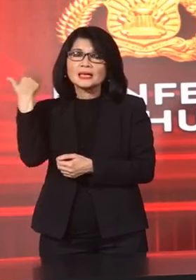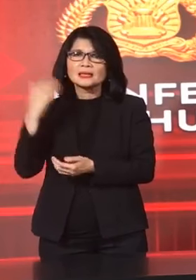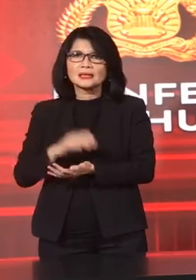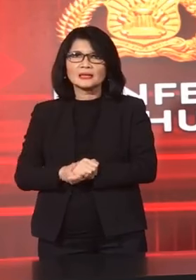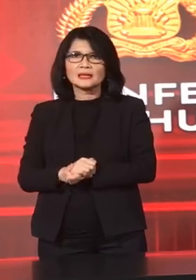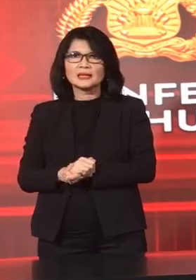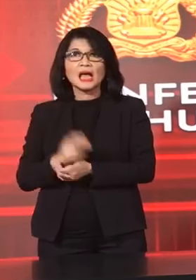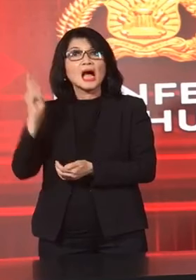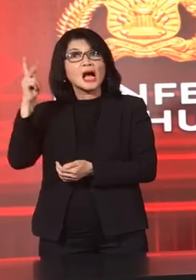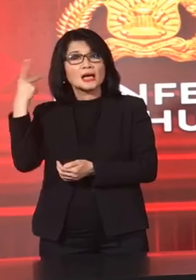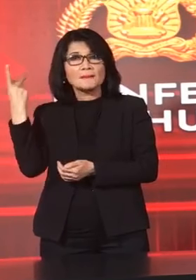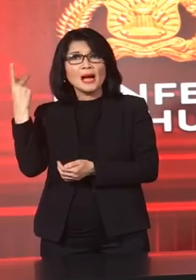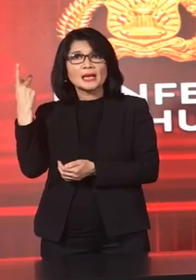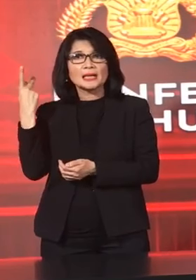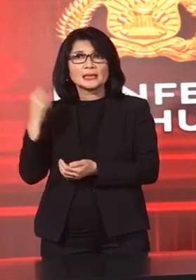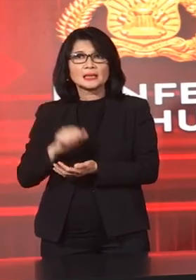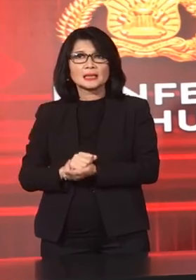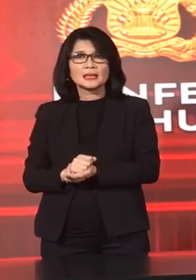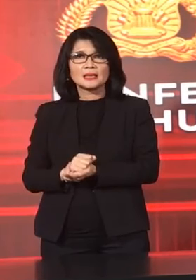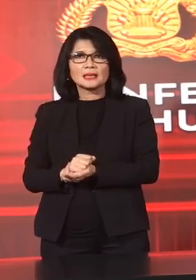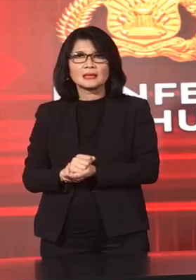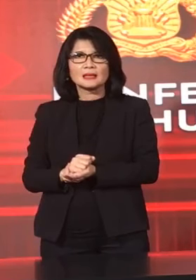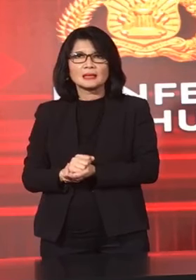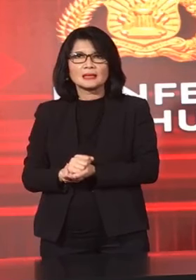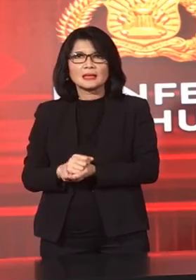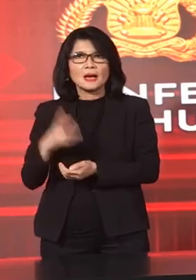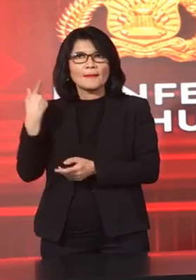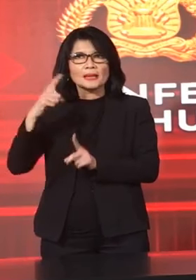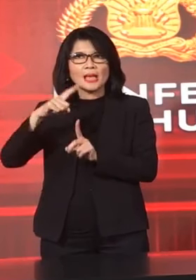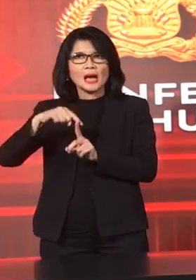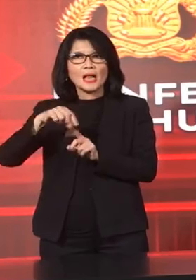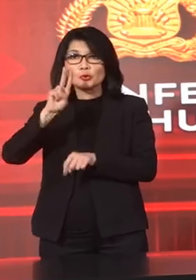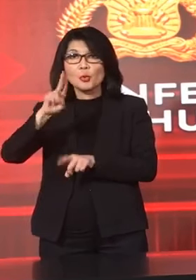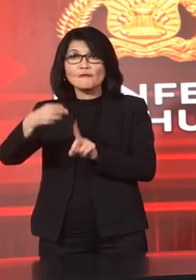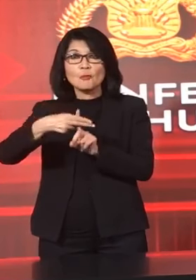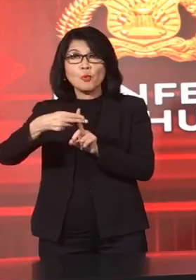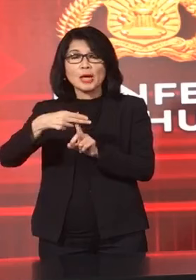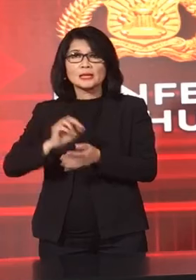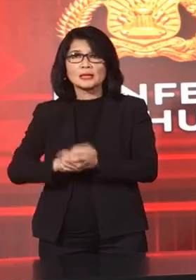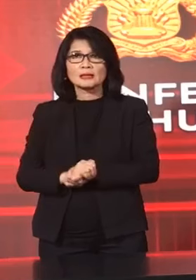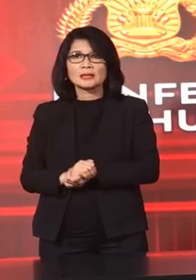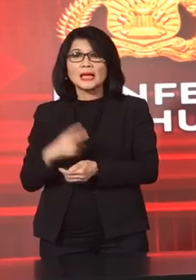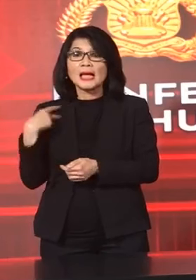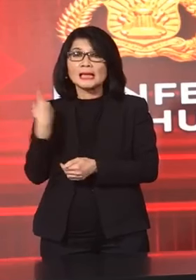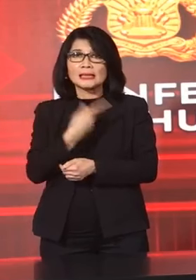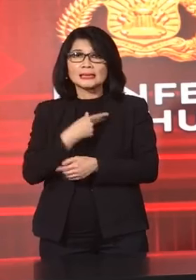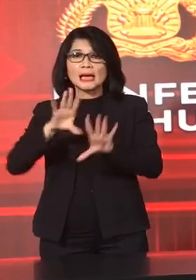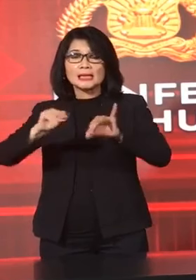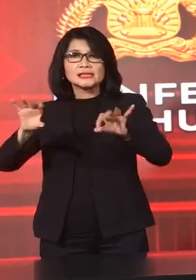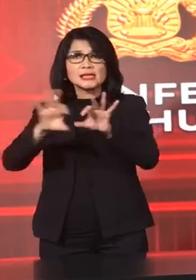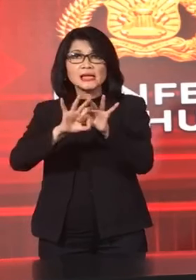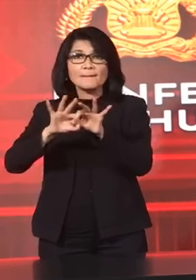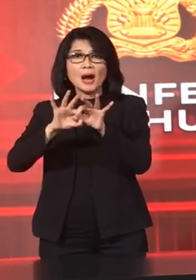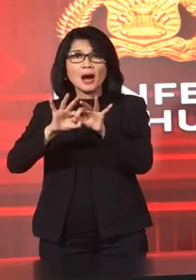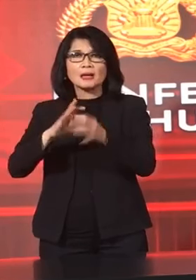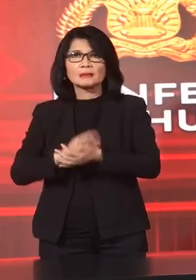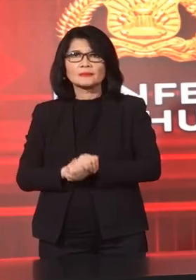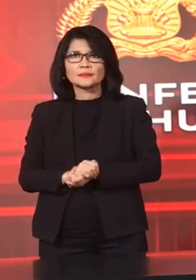Kemarin Kemarin itu Berarti Ya tanggal Dua Kita berkoordinasi